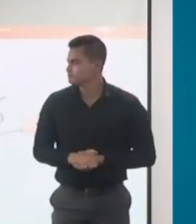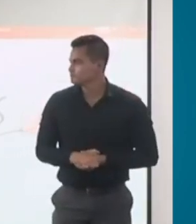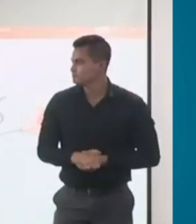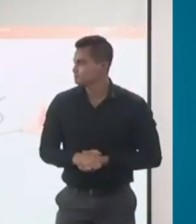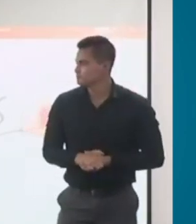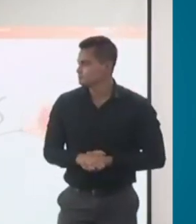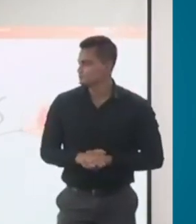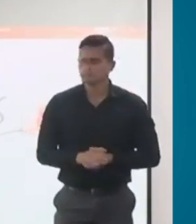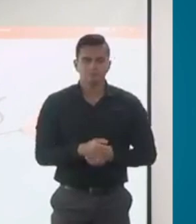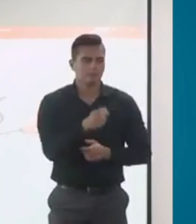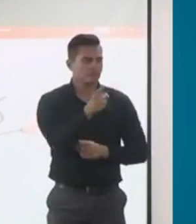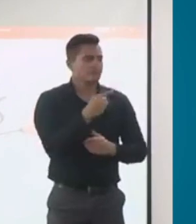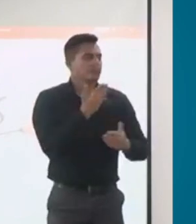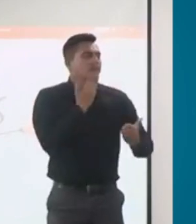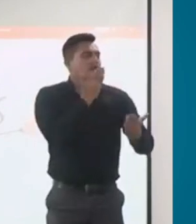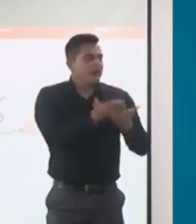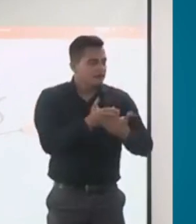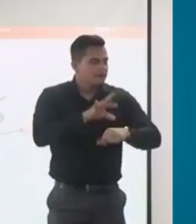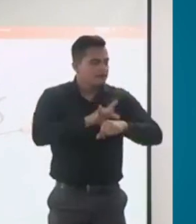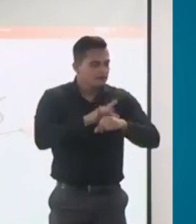Gracias, doctor Campo Elías. ¿Quedó claro?